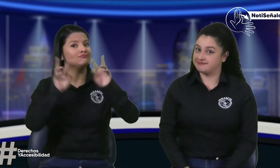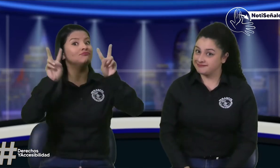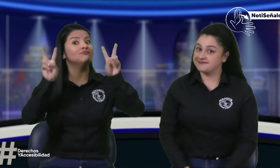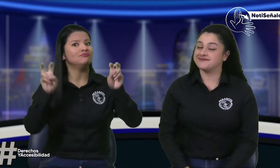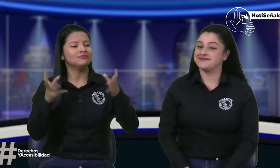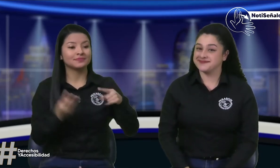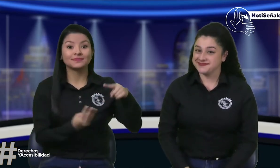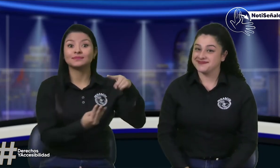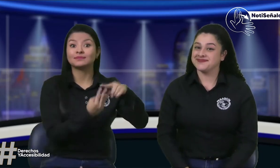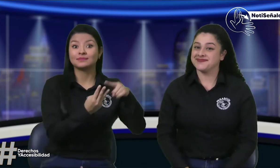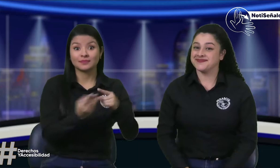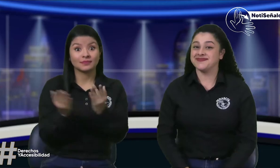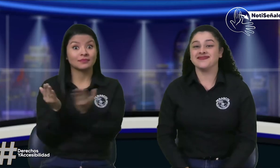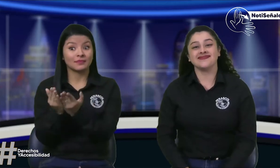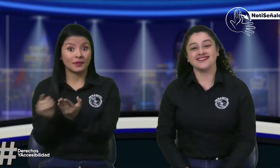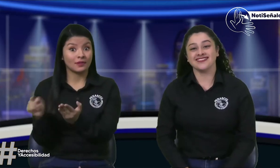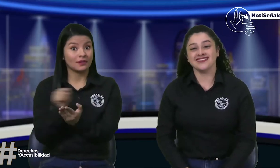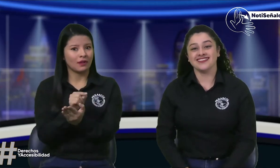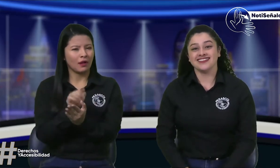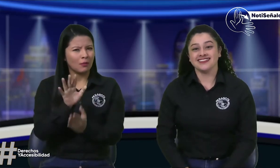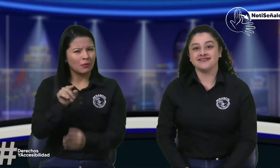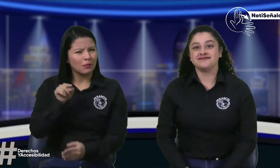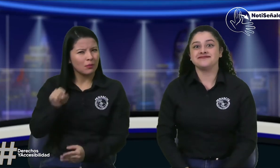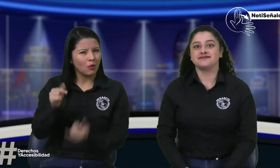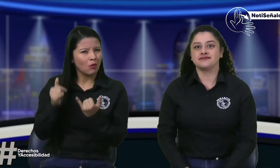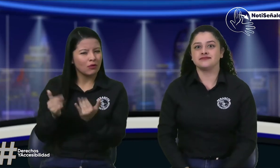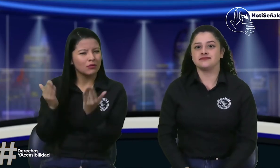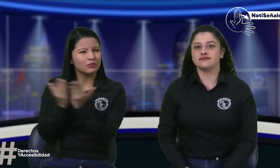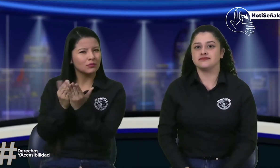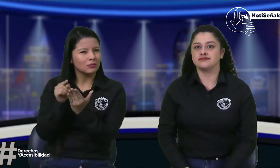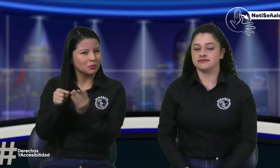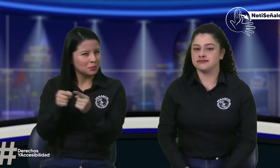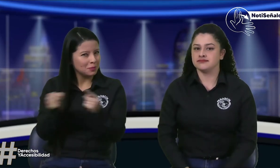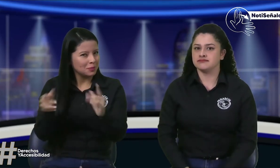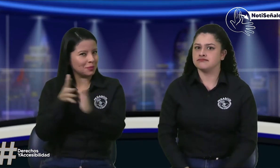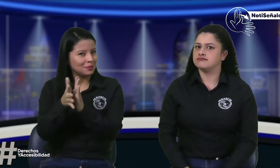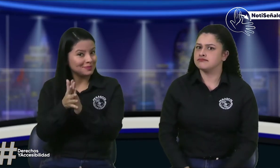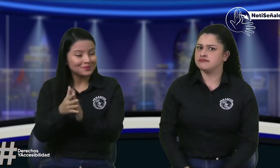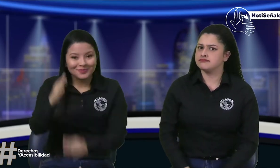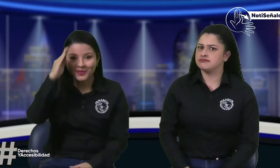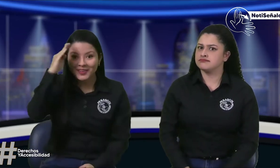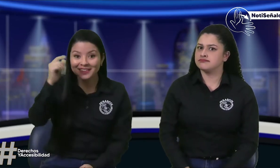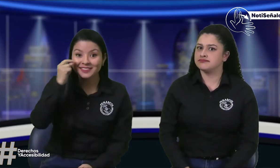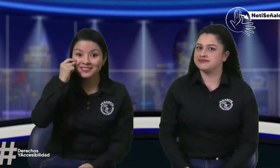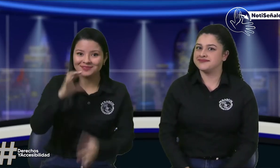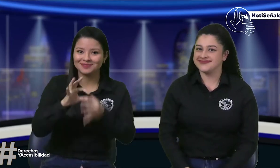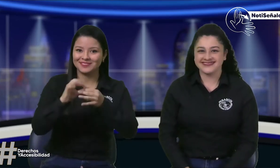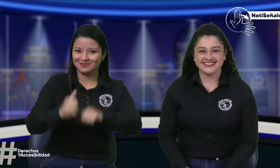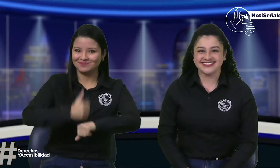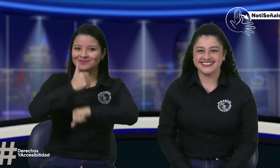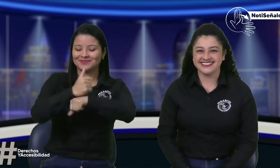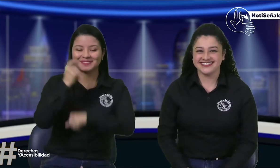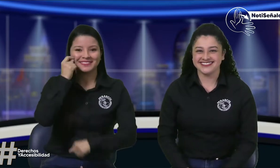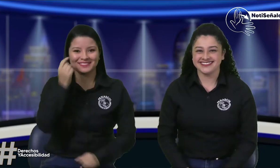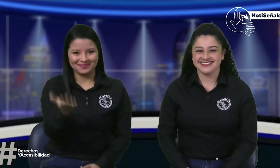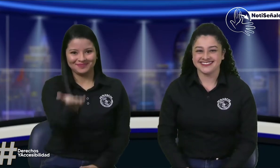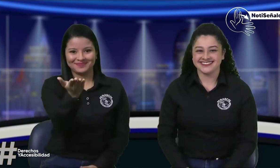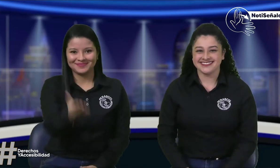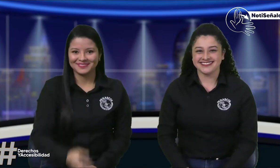Paula, qué temas tan importantes. La licencia de conducción y la educación. Para hablar solo de la educación, le damos la bienvenida al director